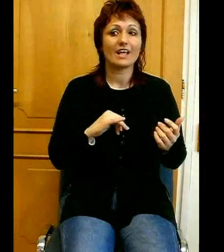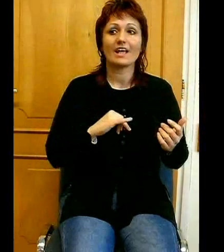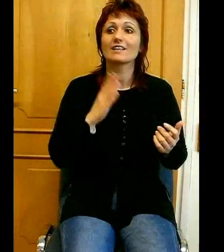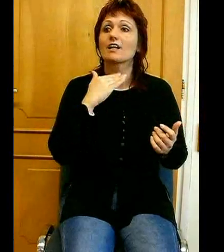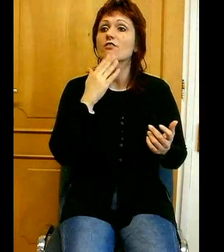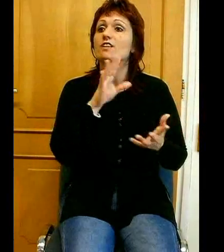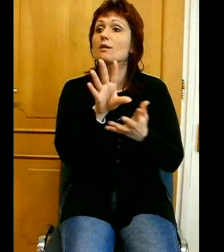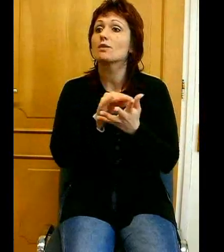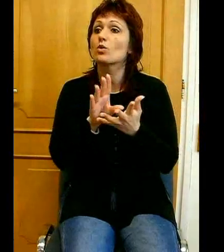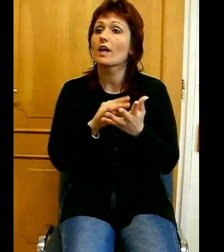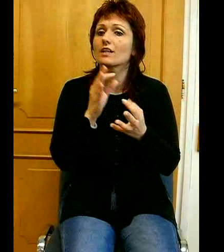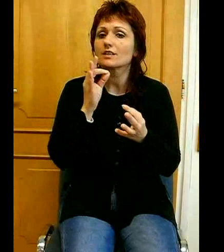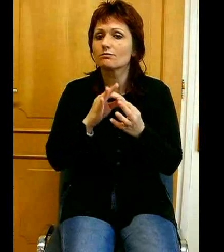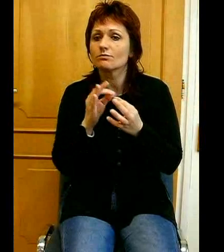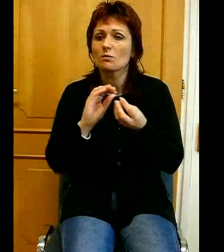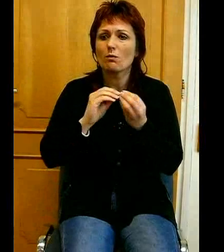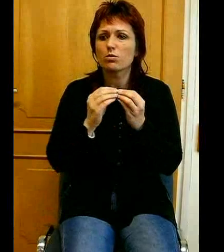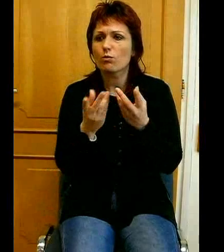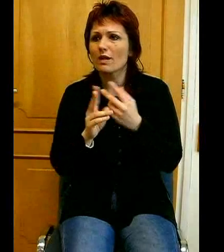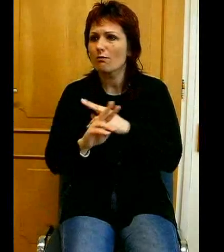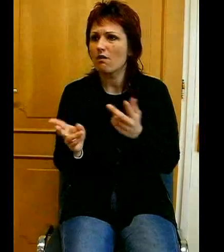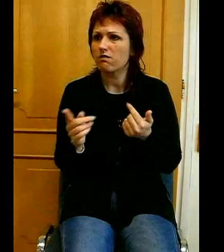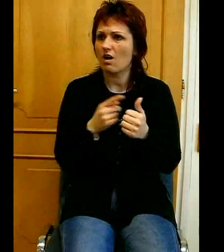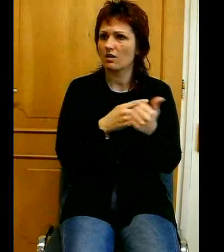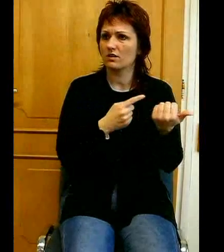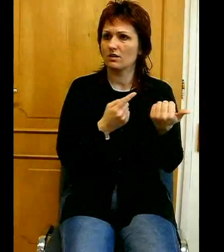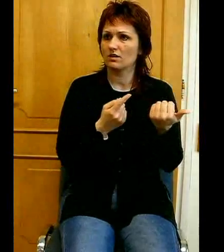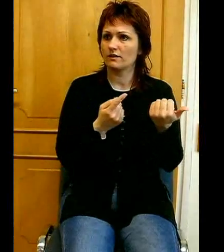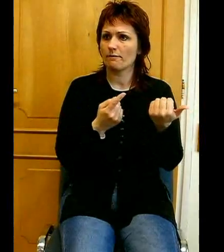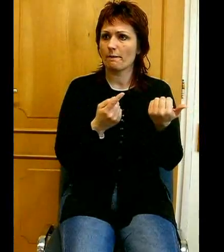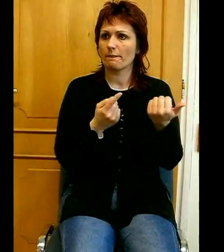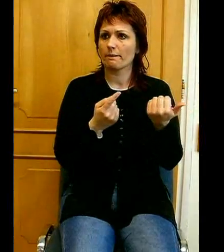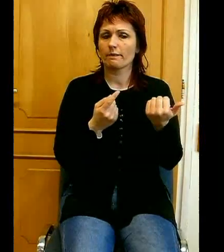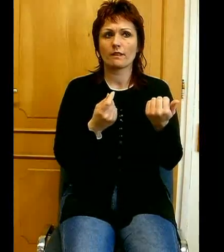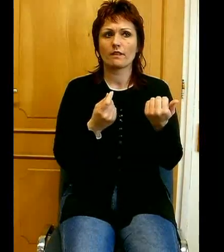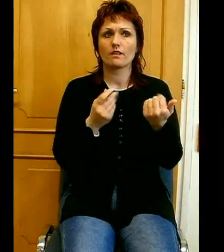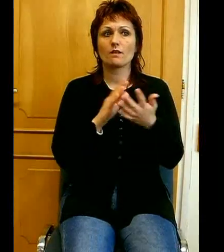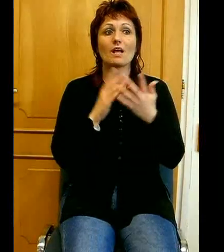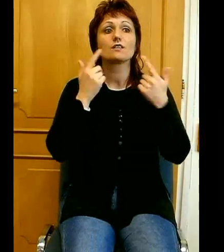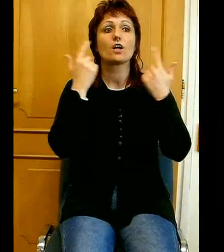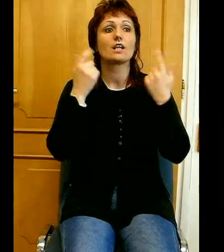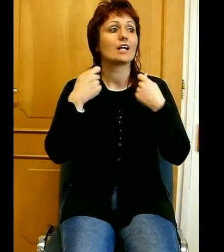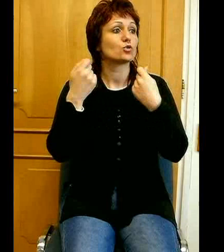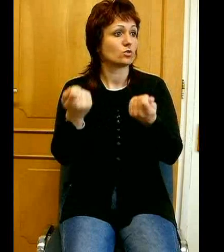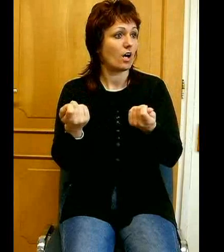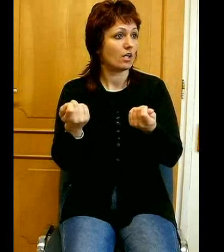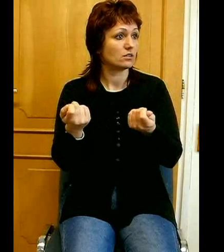problémáit, és egészen valóságos tanácsokat tud nekik adni, akközben leírja azt, hogy egy másik